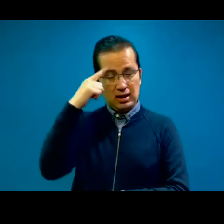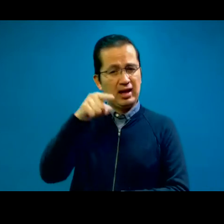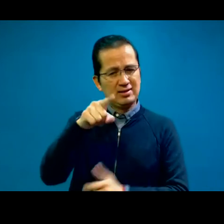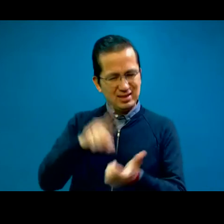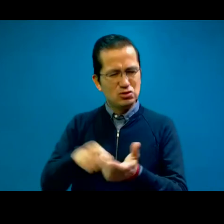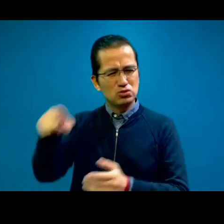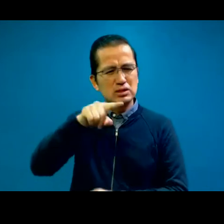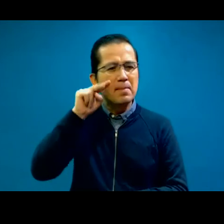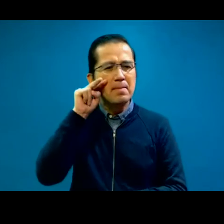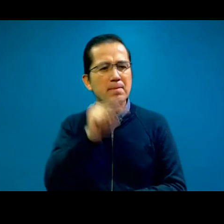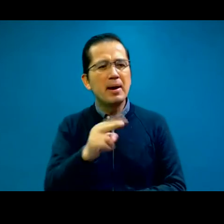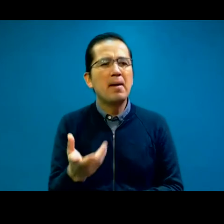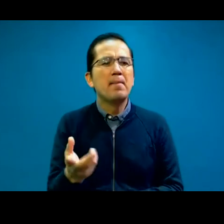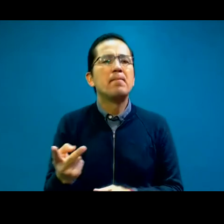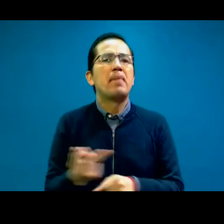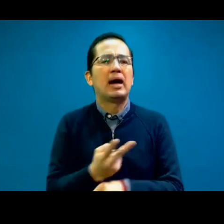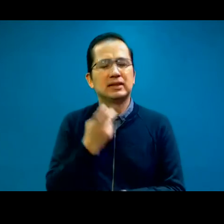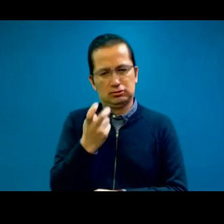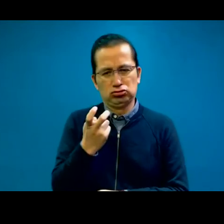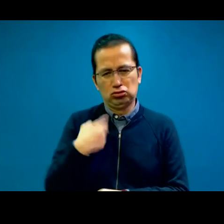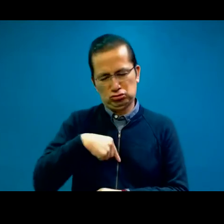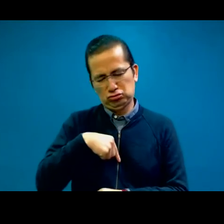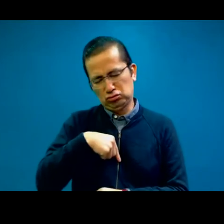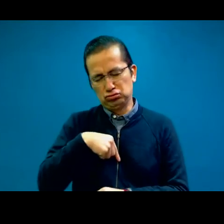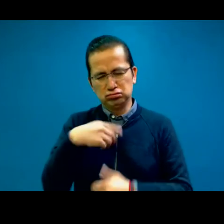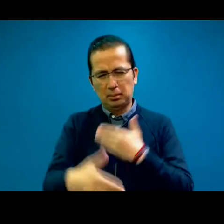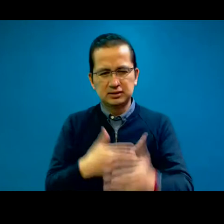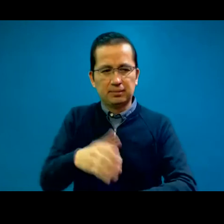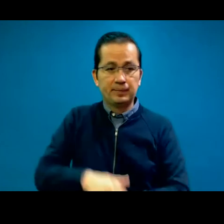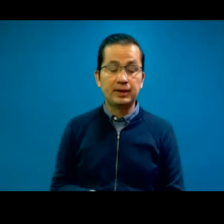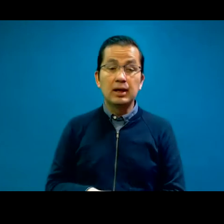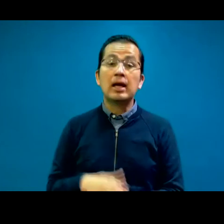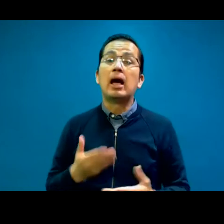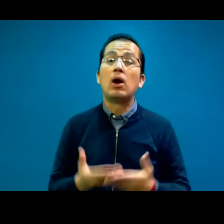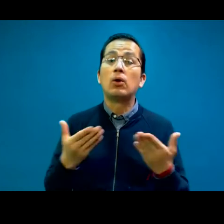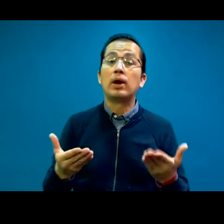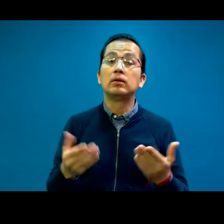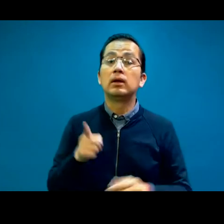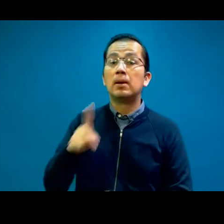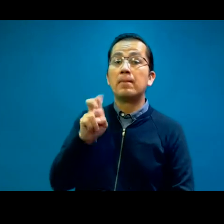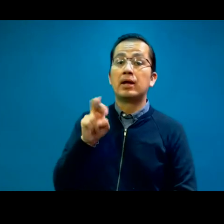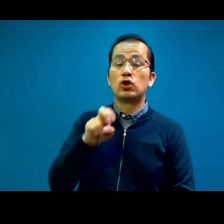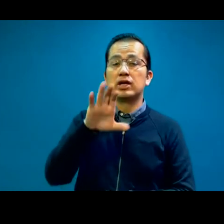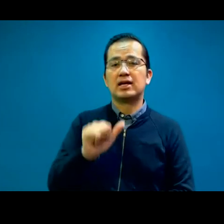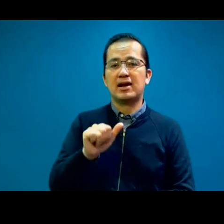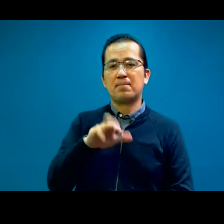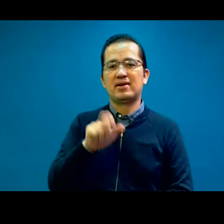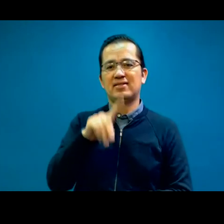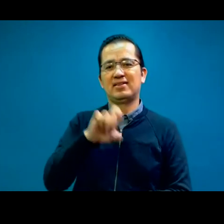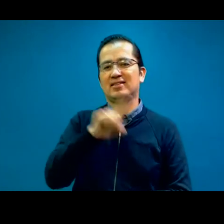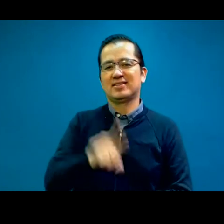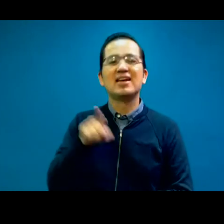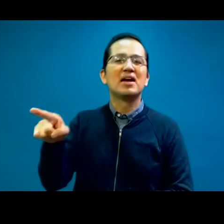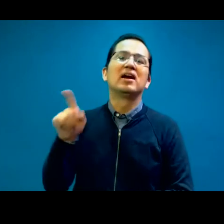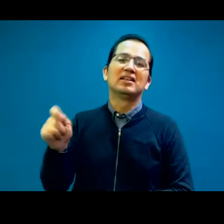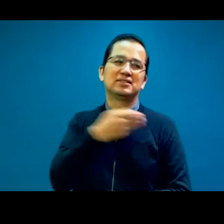la liga que vamos a subir de esta grabación. Nos toca escuchar ahora a Verónica Méndez, presidenta del CEMIC, Colegio Mexicano